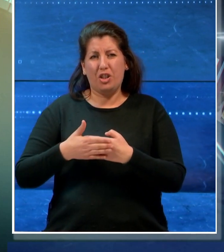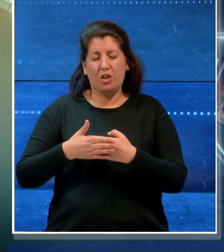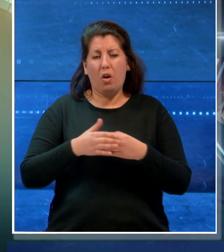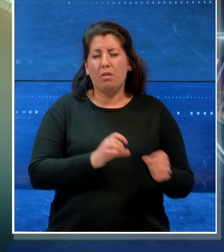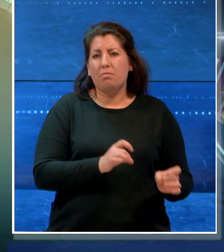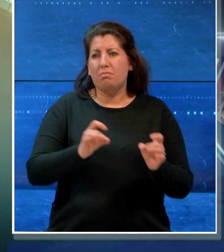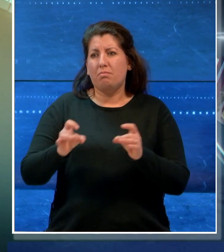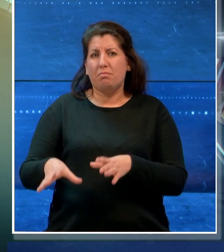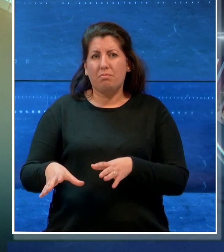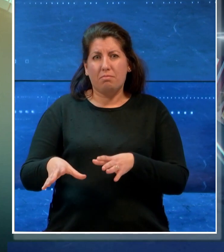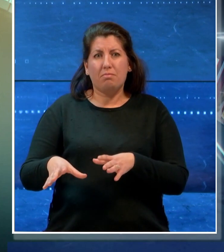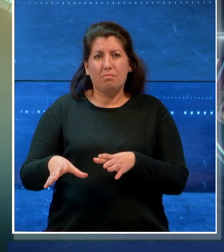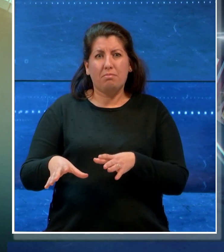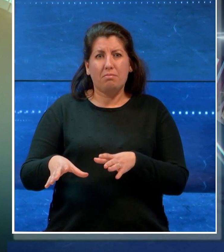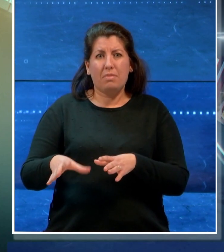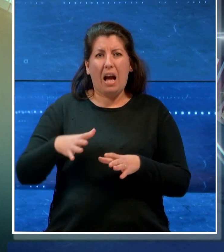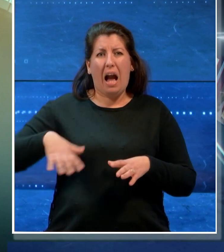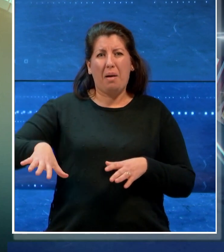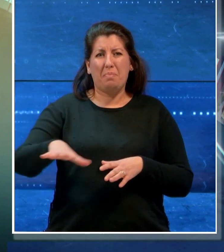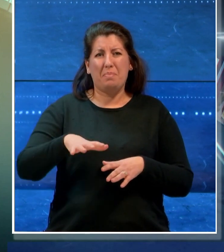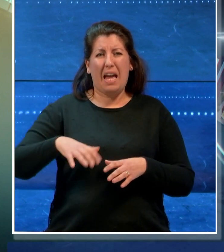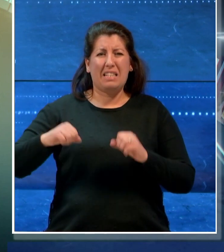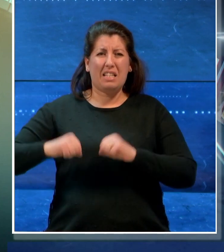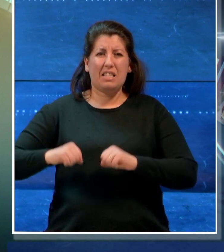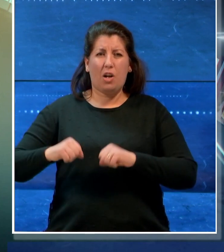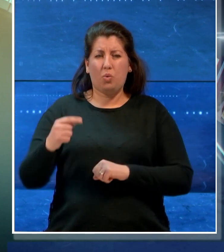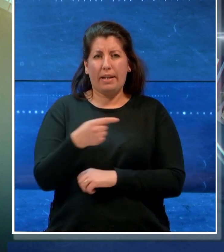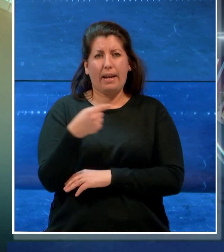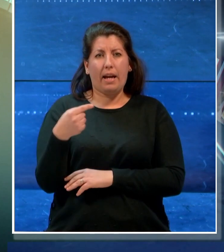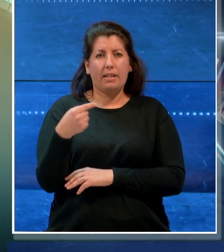conseguenze per l'ambiente e per la salute.